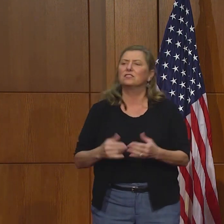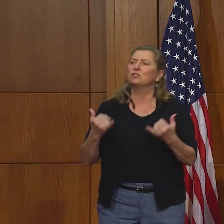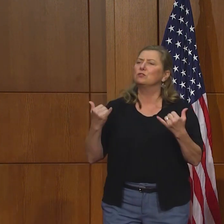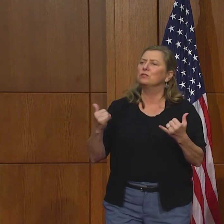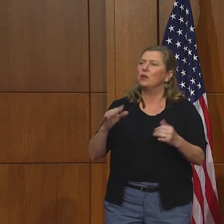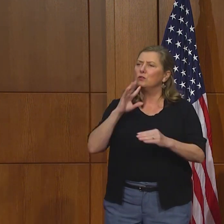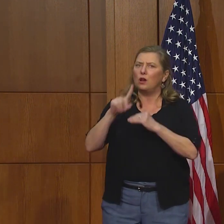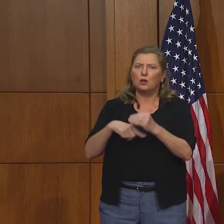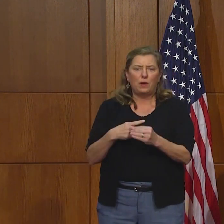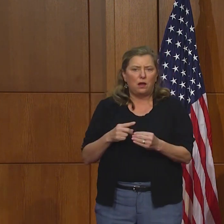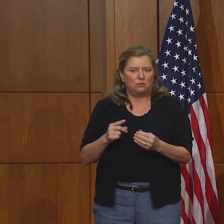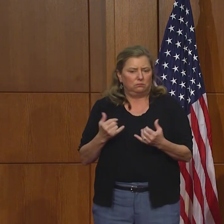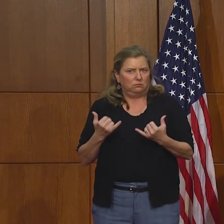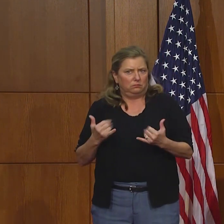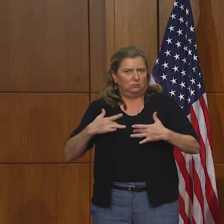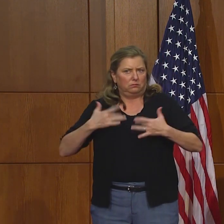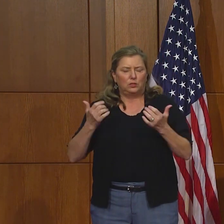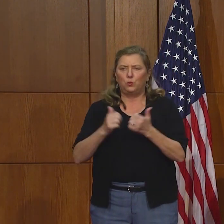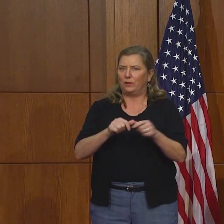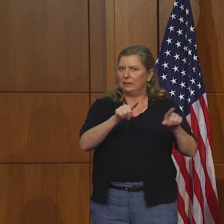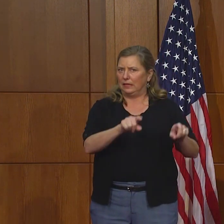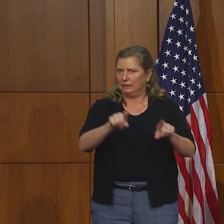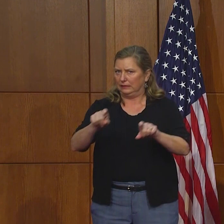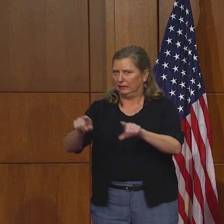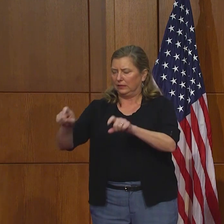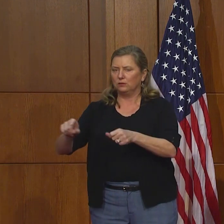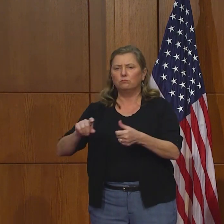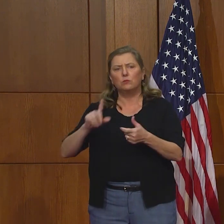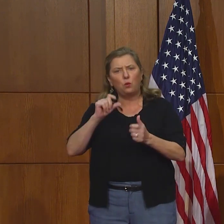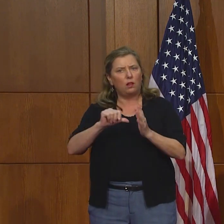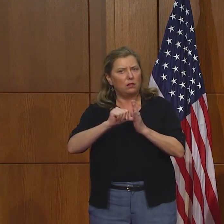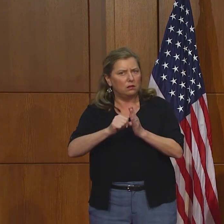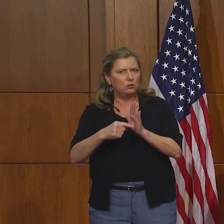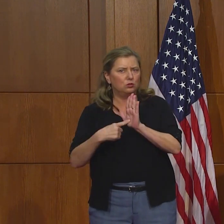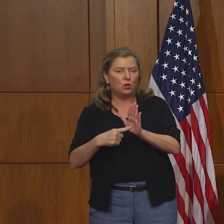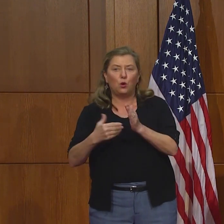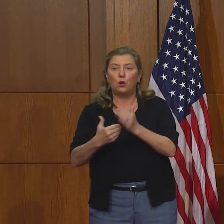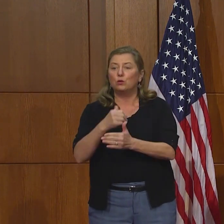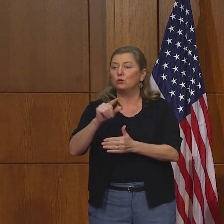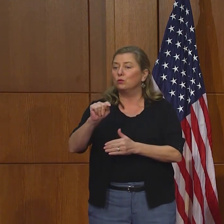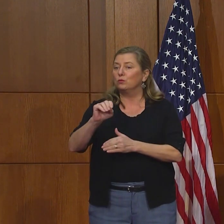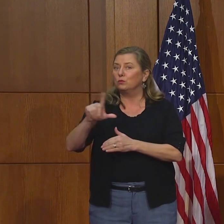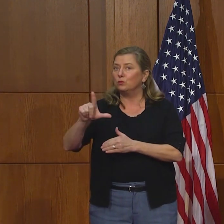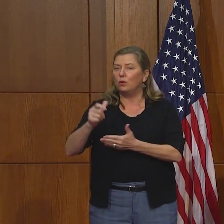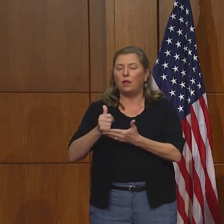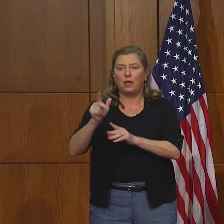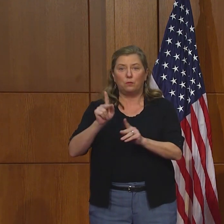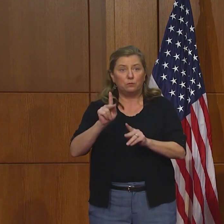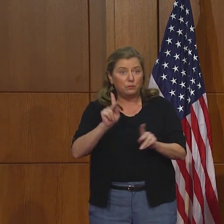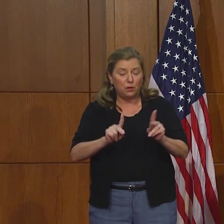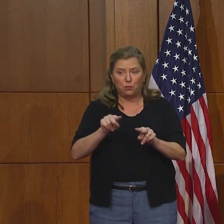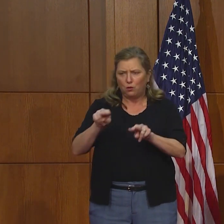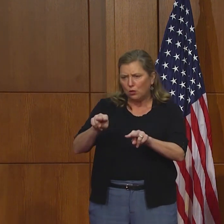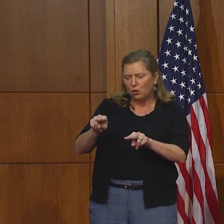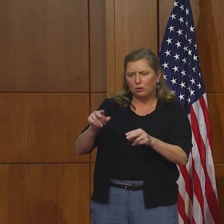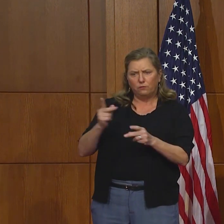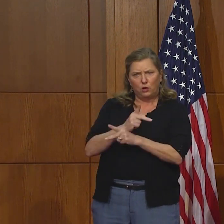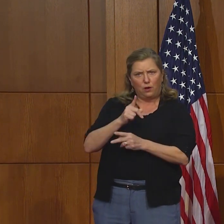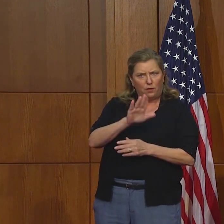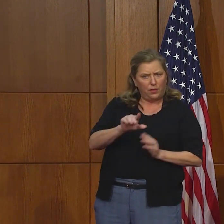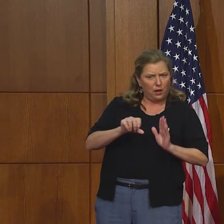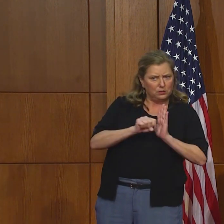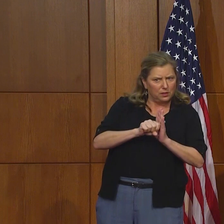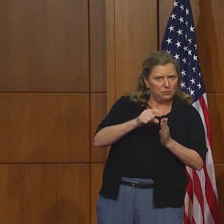y feliz viernes. Les voy a decir cómo estamos en lo que tiene que ver con pruebas y quiero también hablarles de una nueva